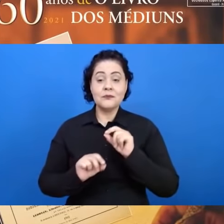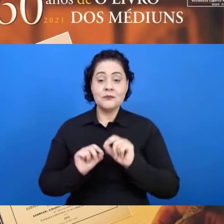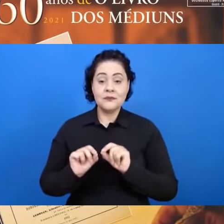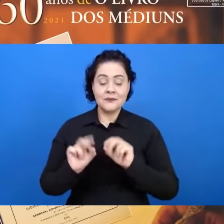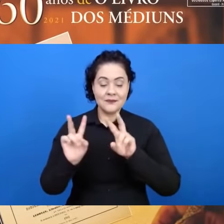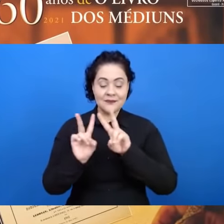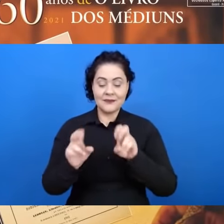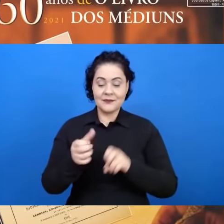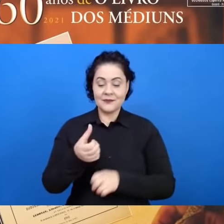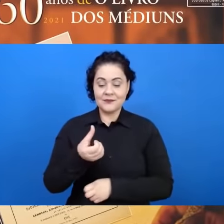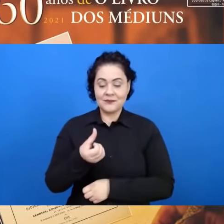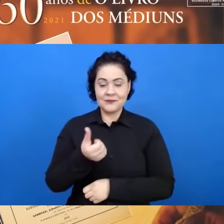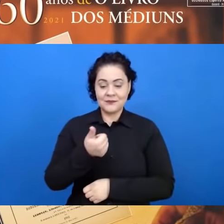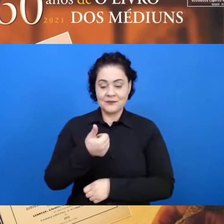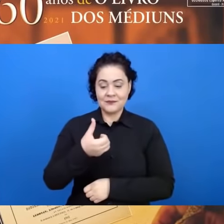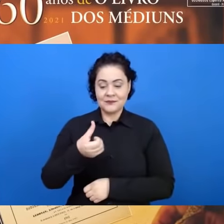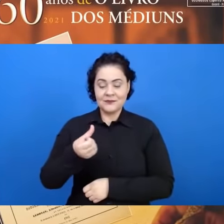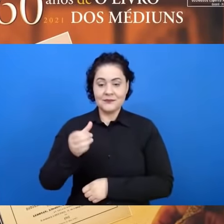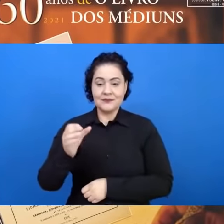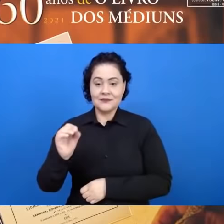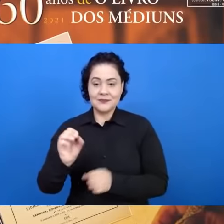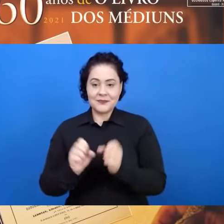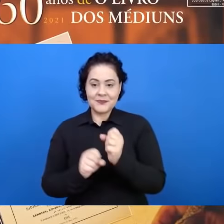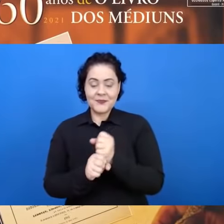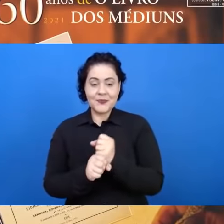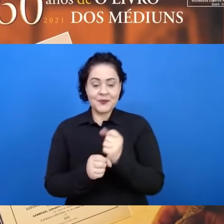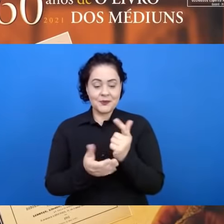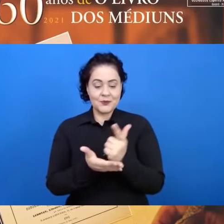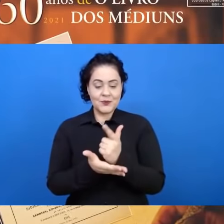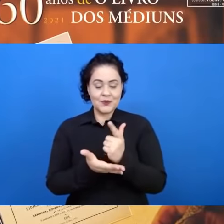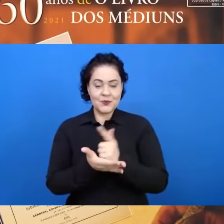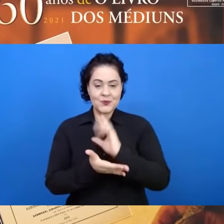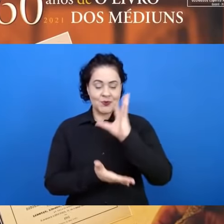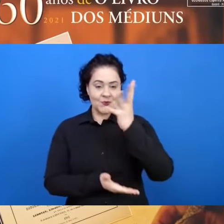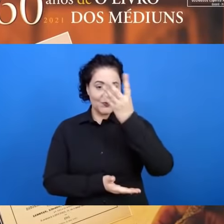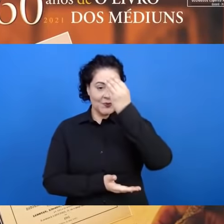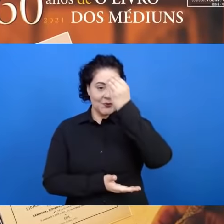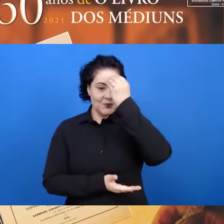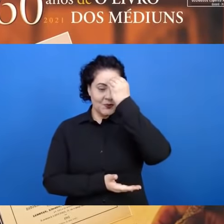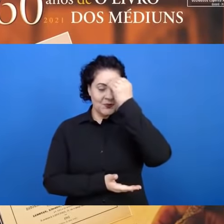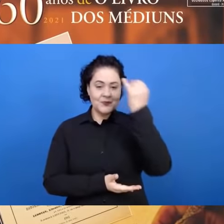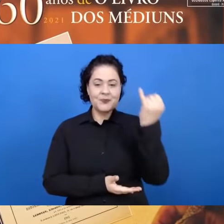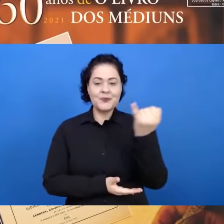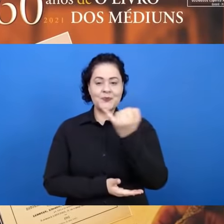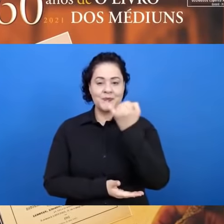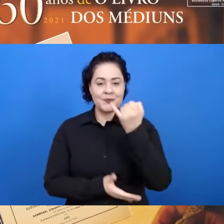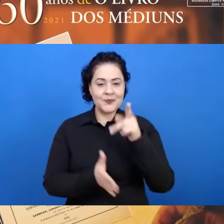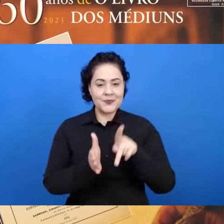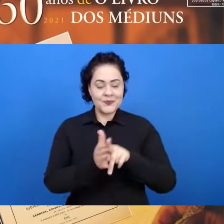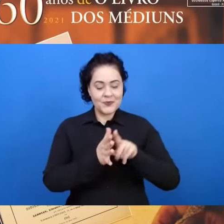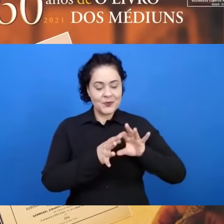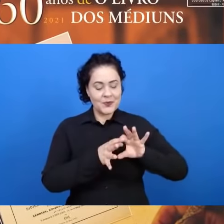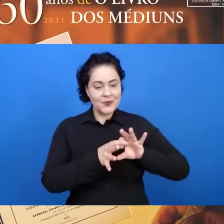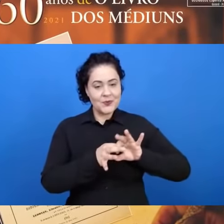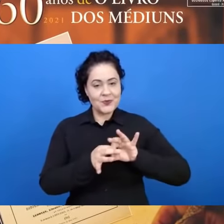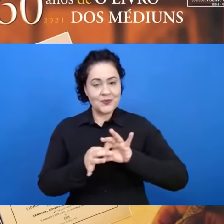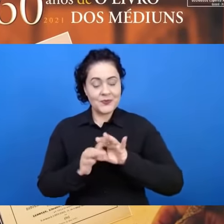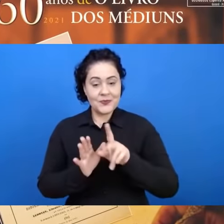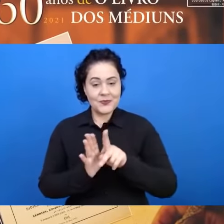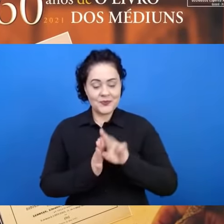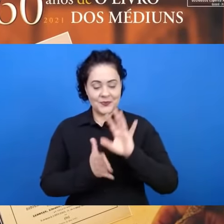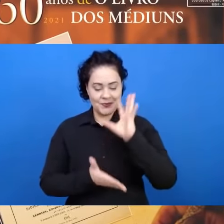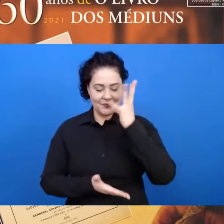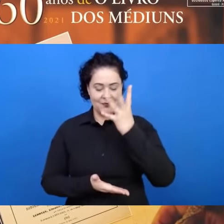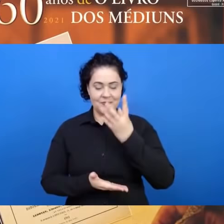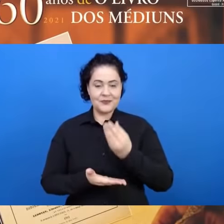do Livro dos Médiuns. Essa obra fundamental da codificação espírita em que